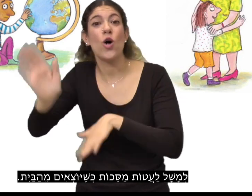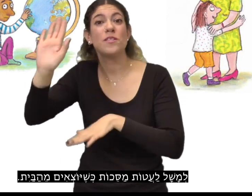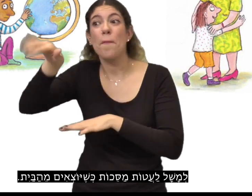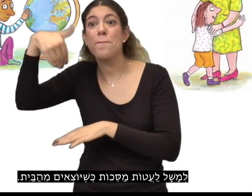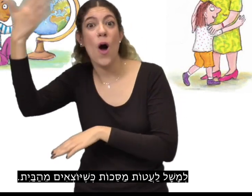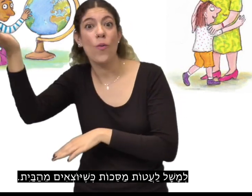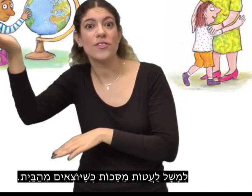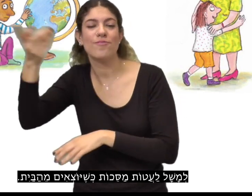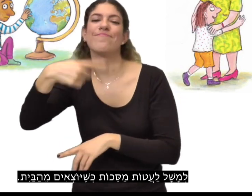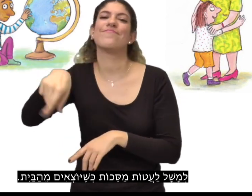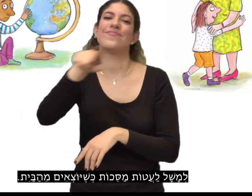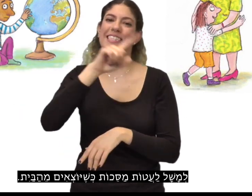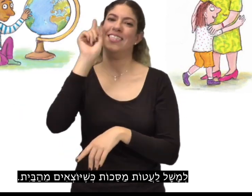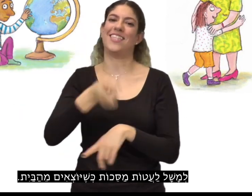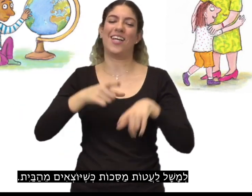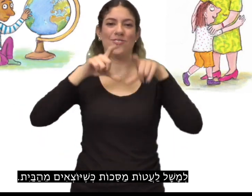לעתות מסכות כשיוצאים מהבית.